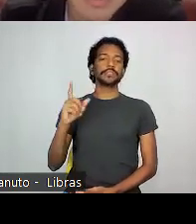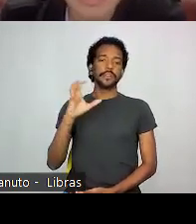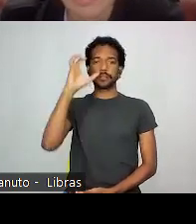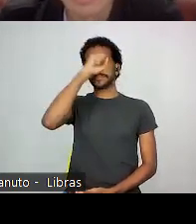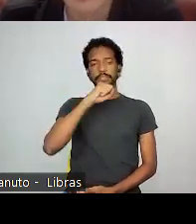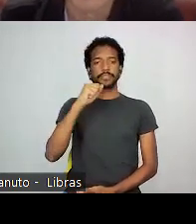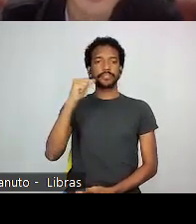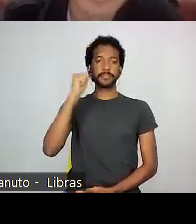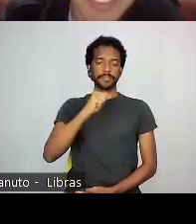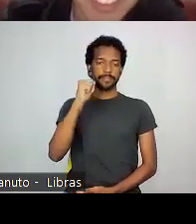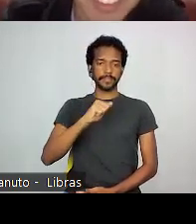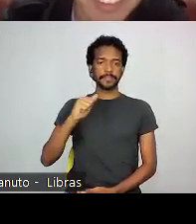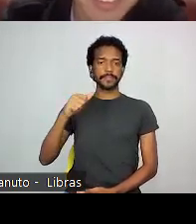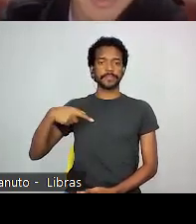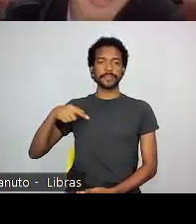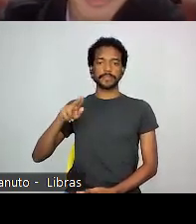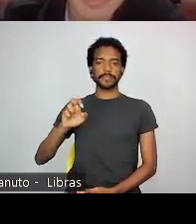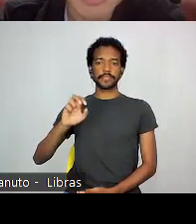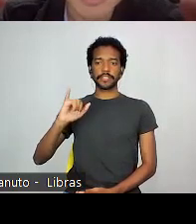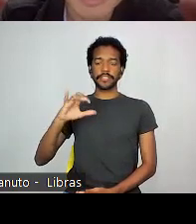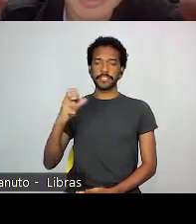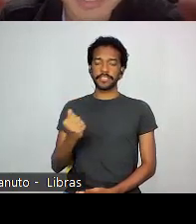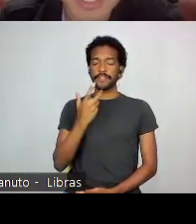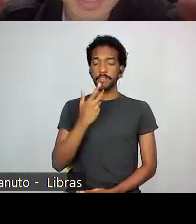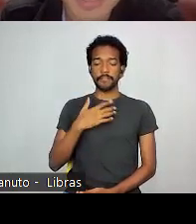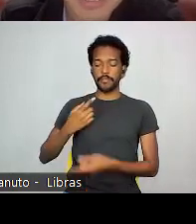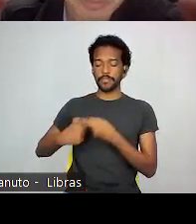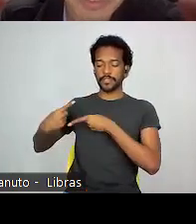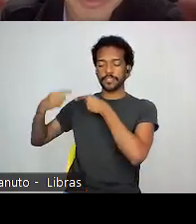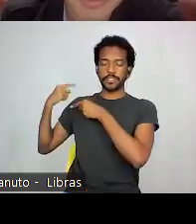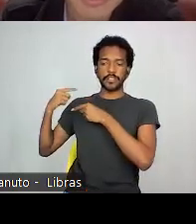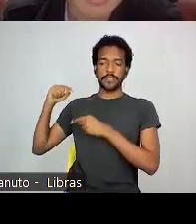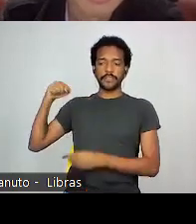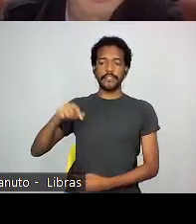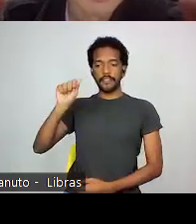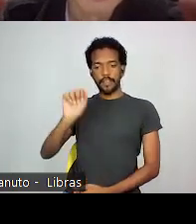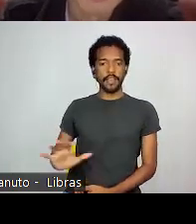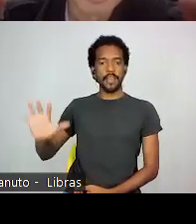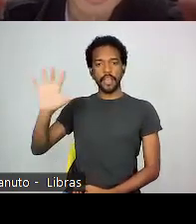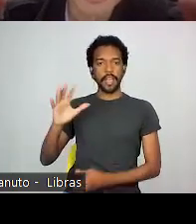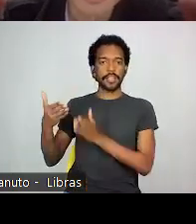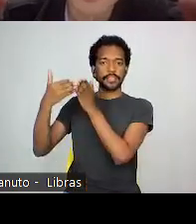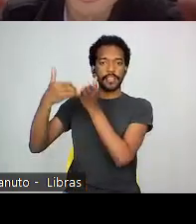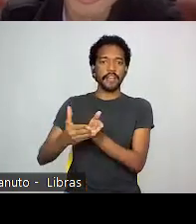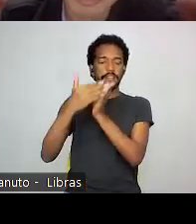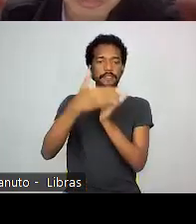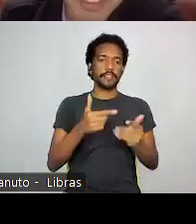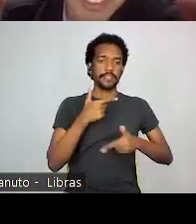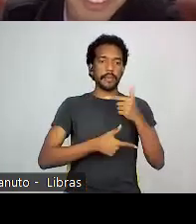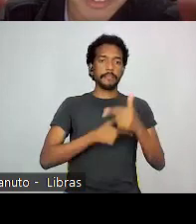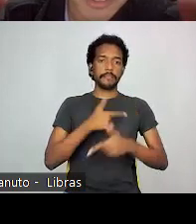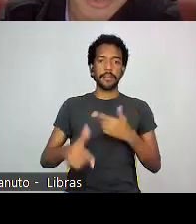que, supostamente, ela dizendo, meus ancestrais vieram da Ásia em porões de navios para trabalhar em condições